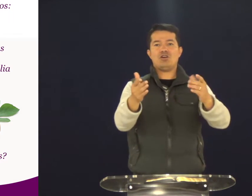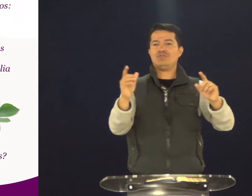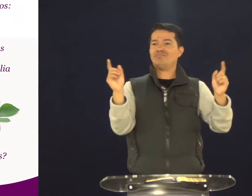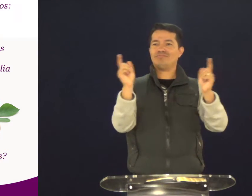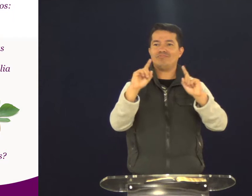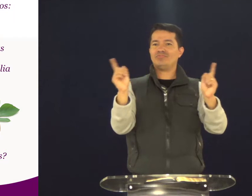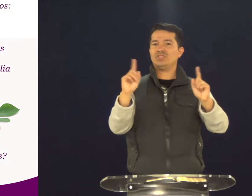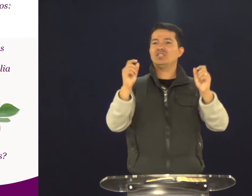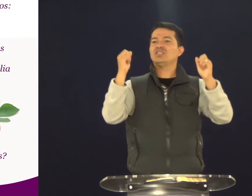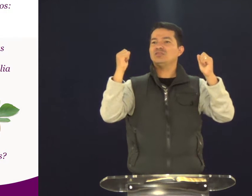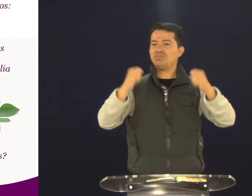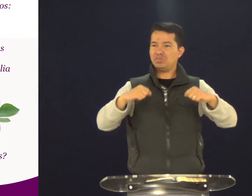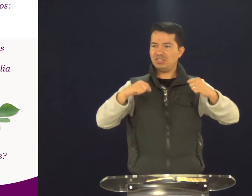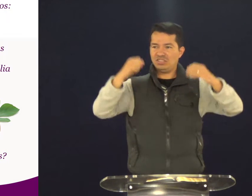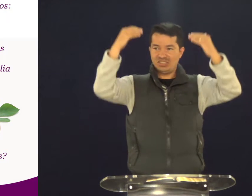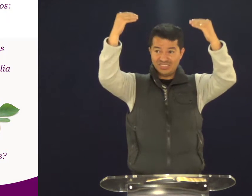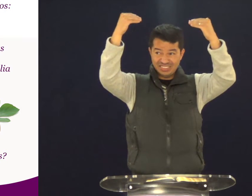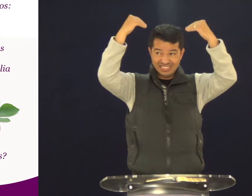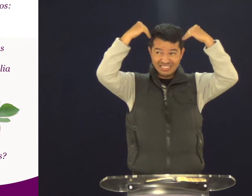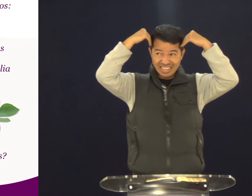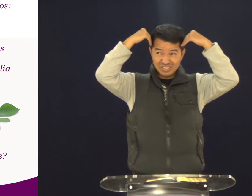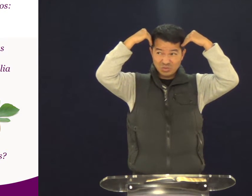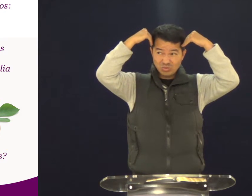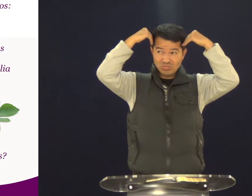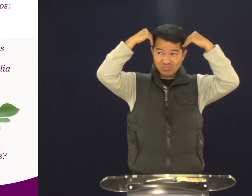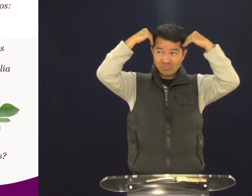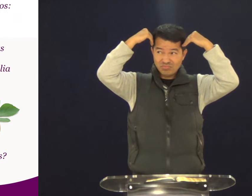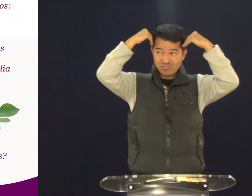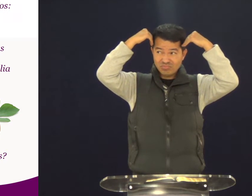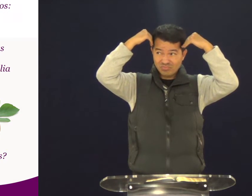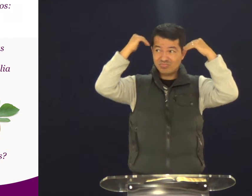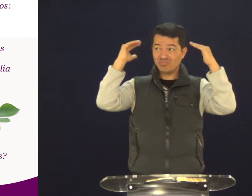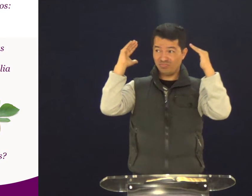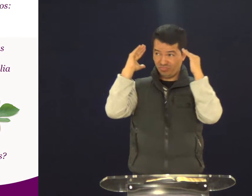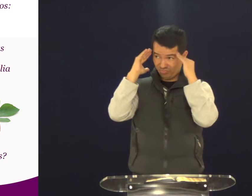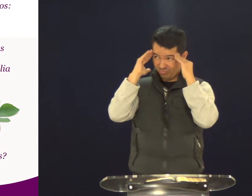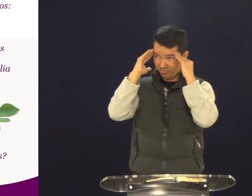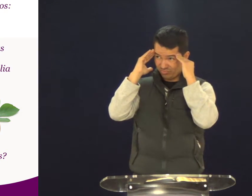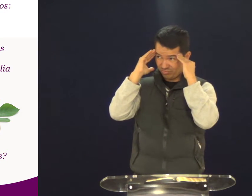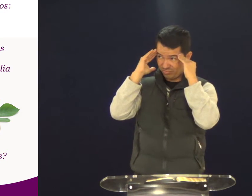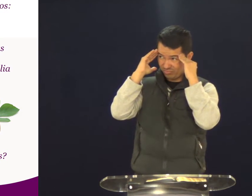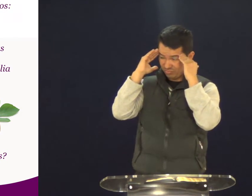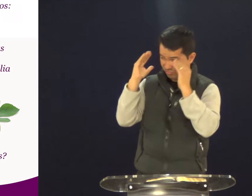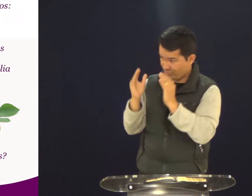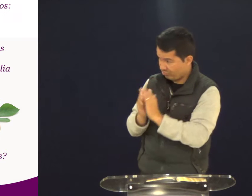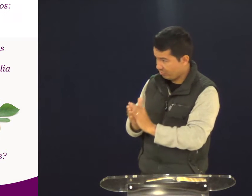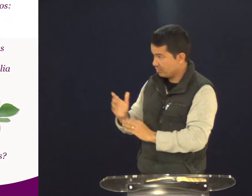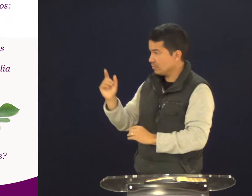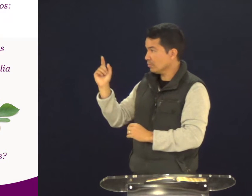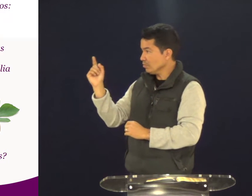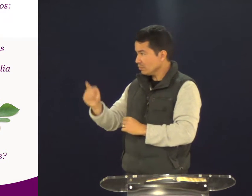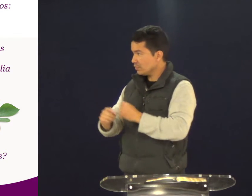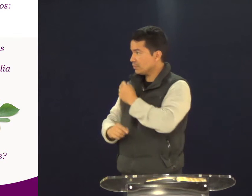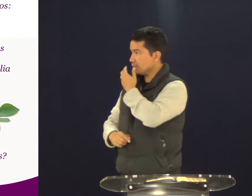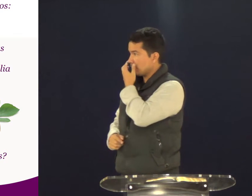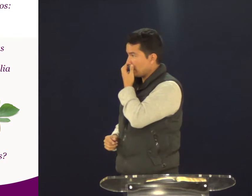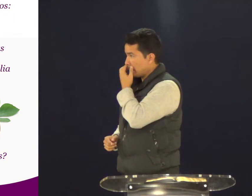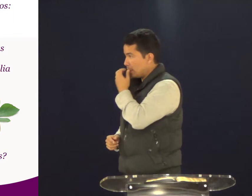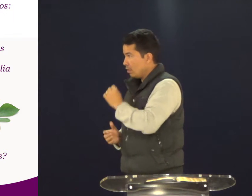viver de aparência. Nós precisamos que o nosso interior seja bom. Pode passar.